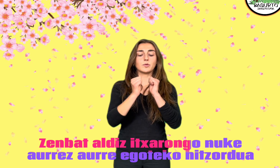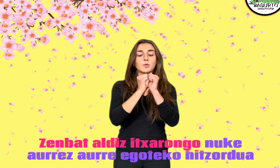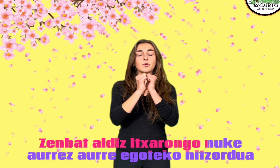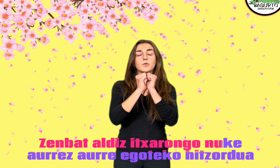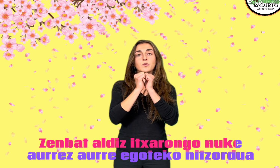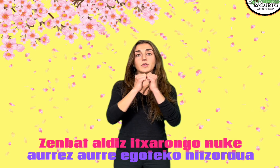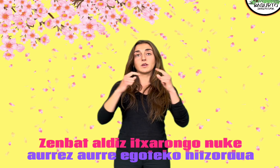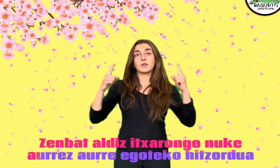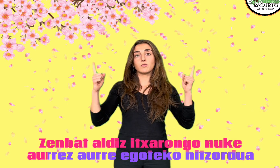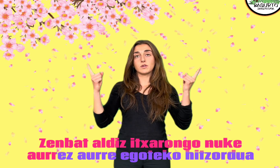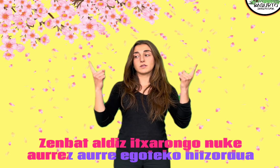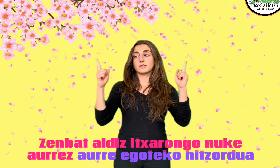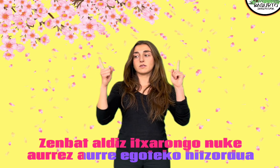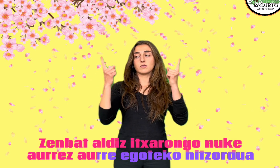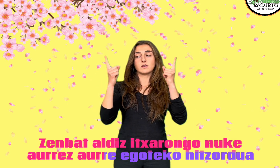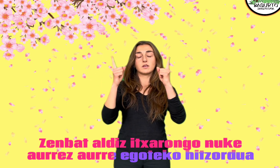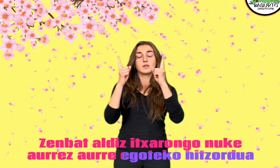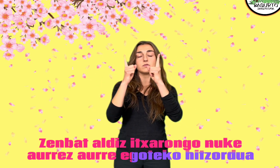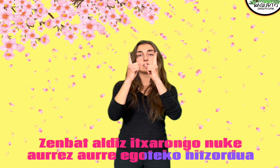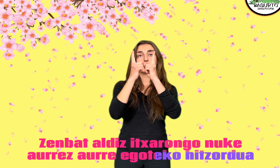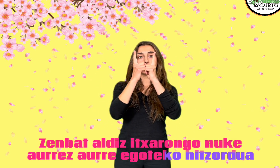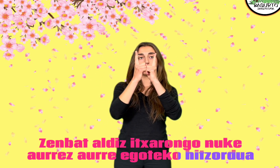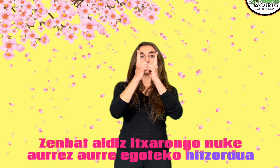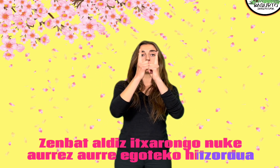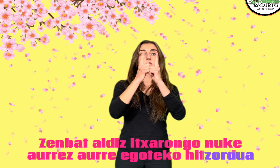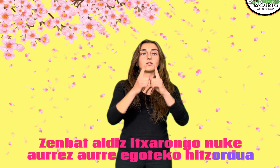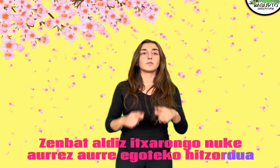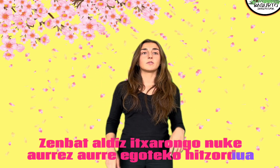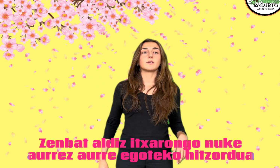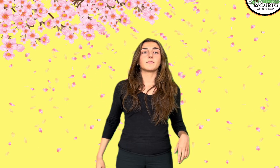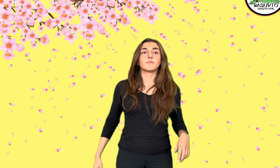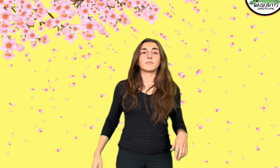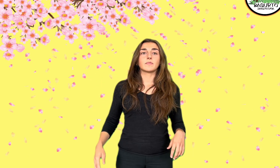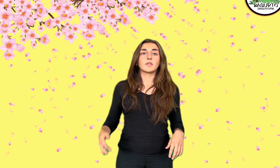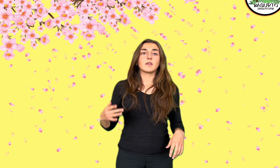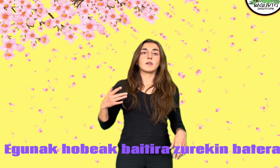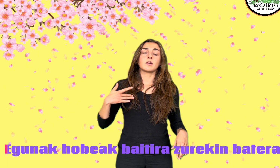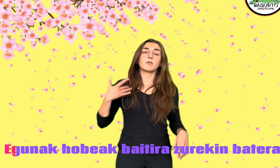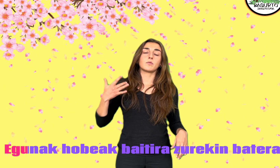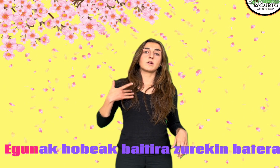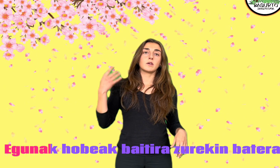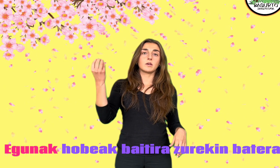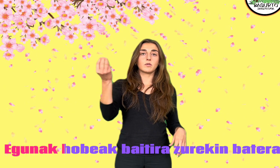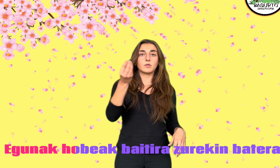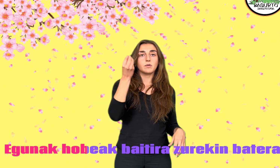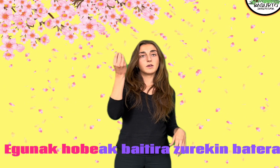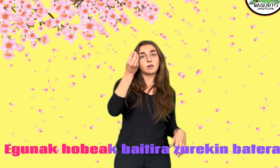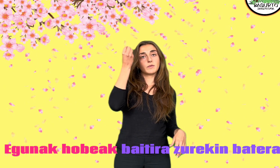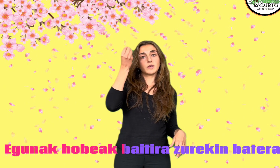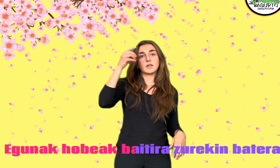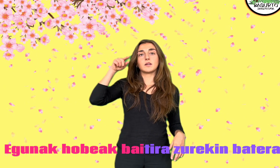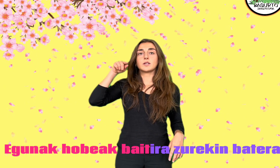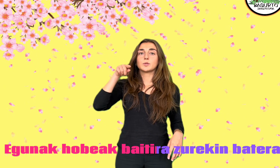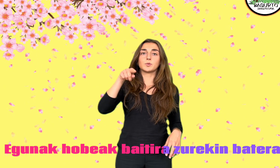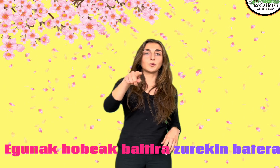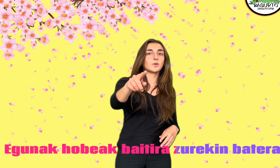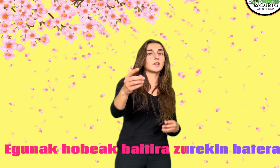nuke aurre zaurre egoteko itzordua Egunako behak baitira zurekin